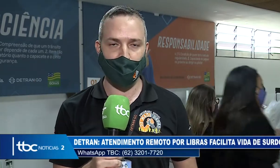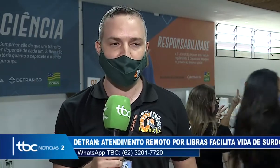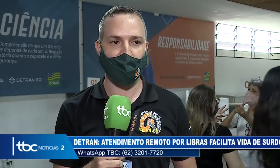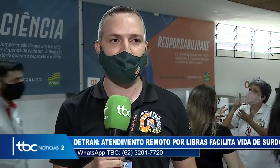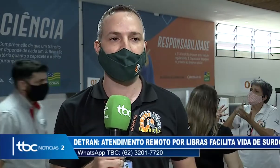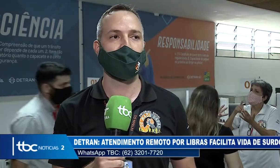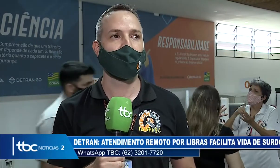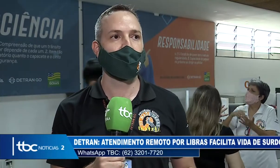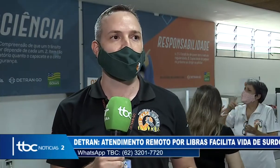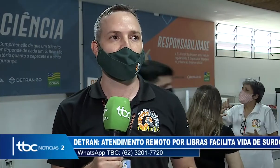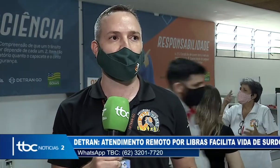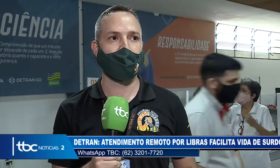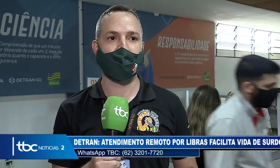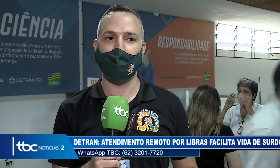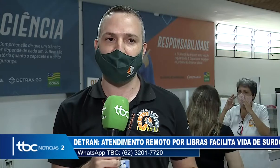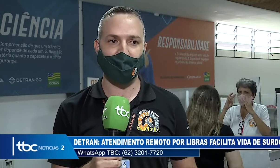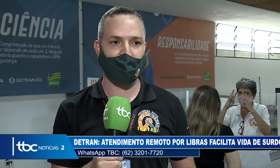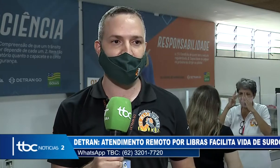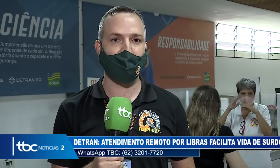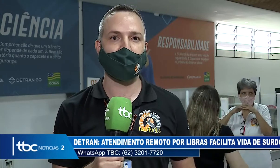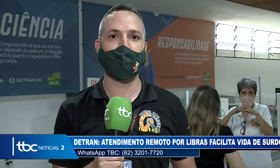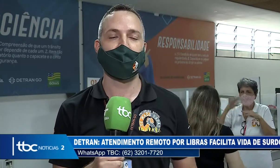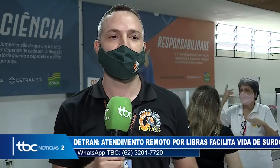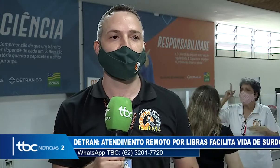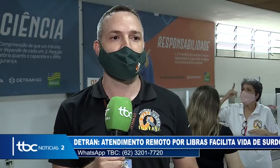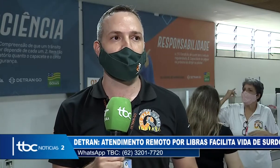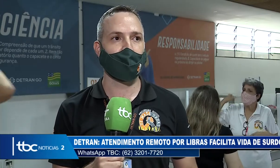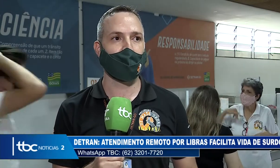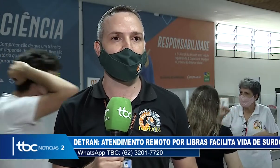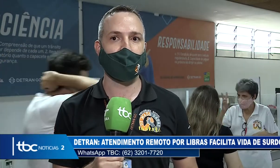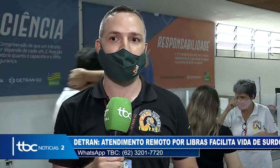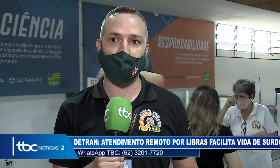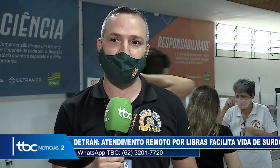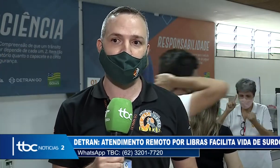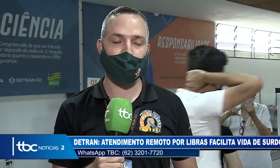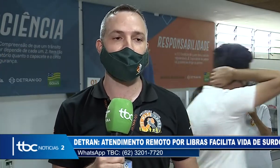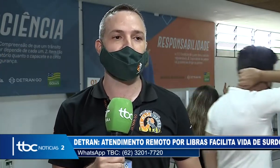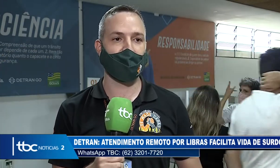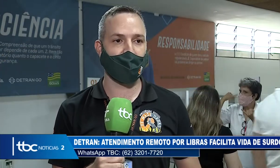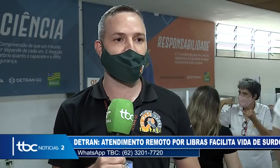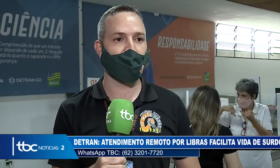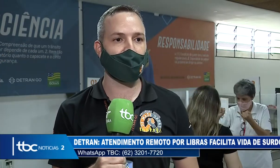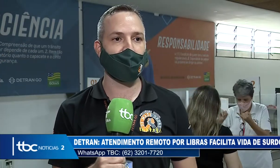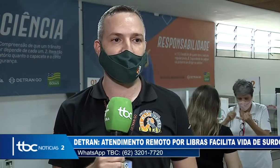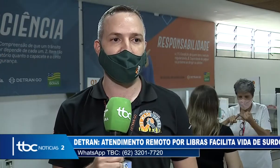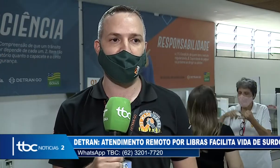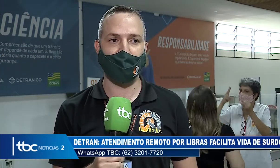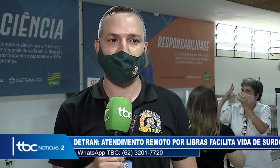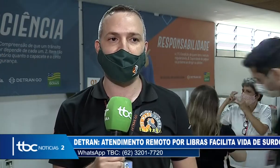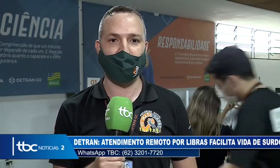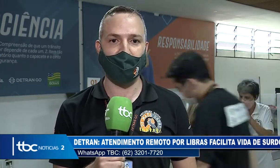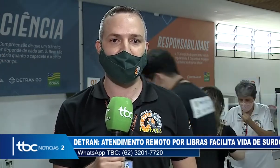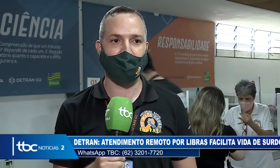correta, sabendo das taxas. E daí surgiu a necessidade e a ideia de implantar esse